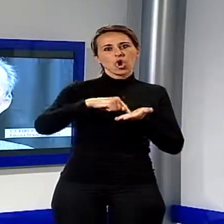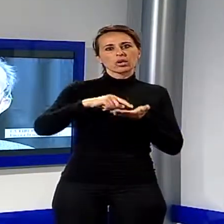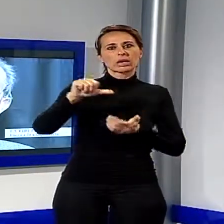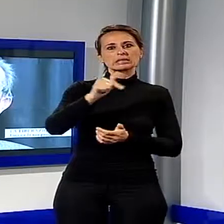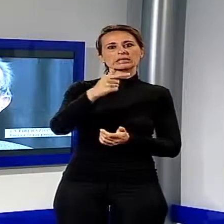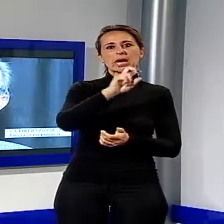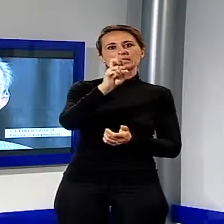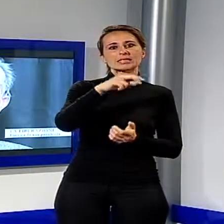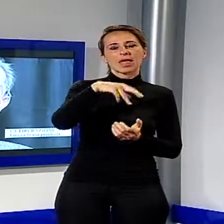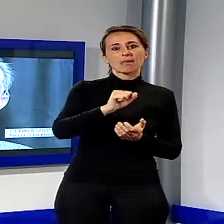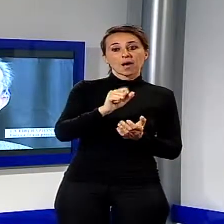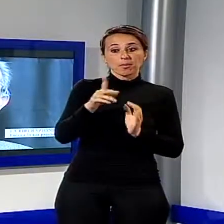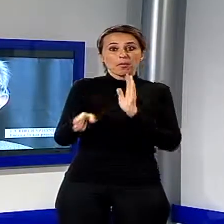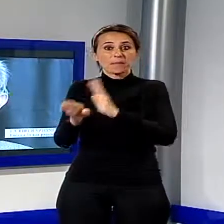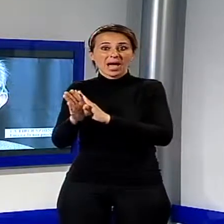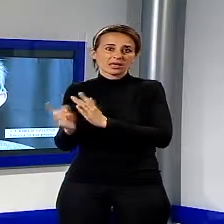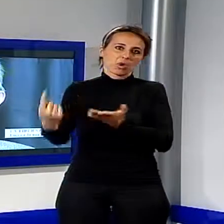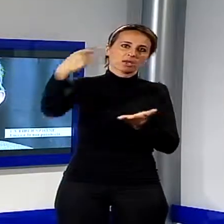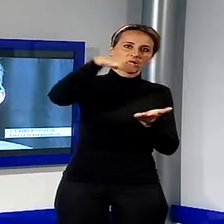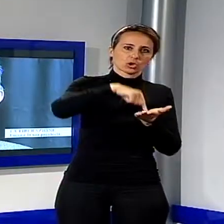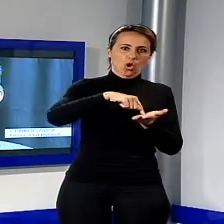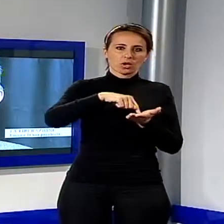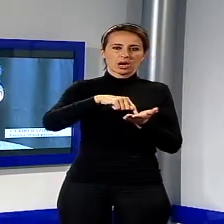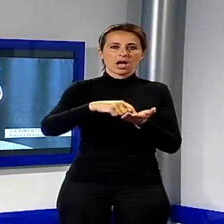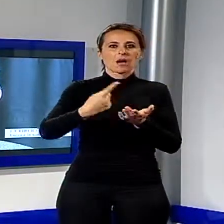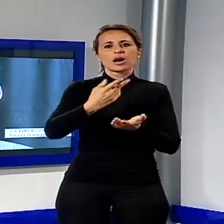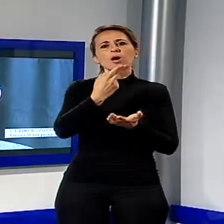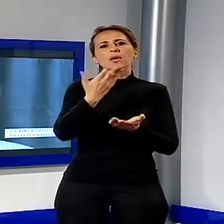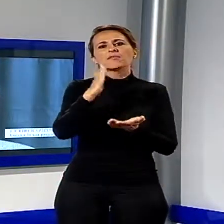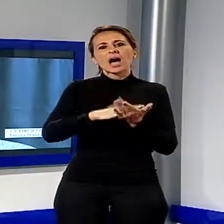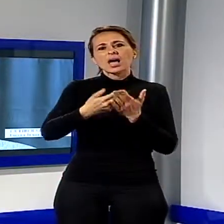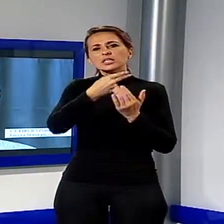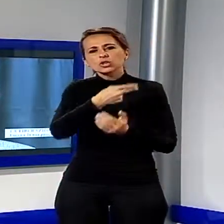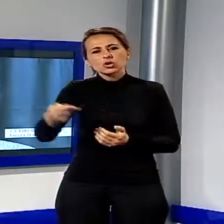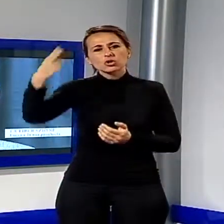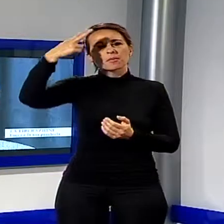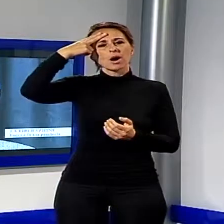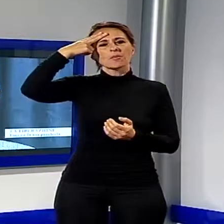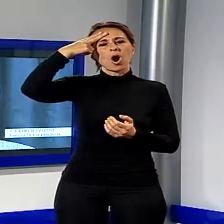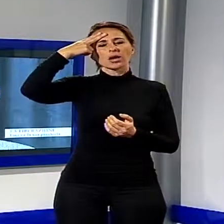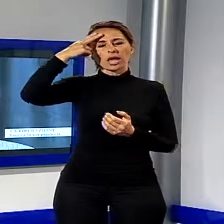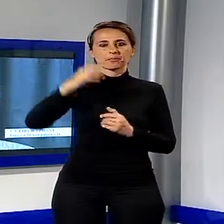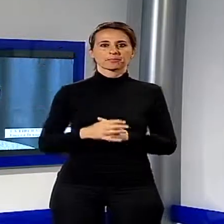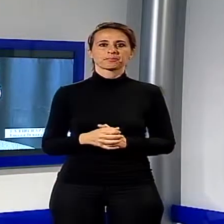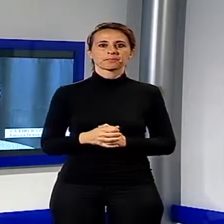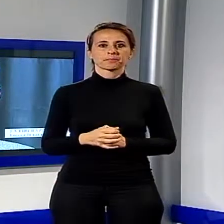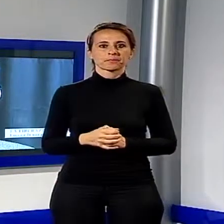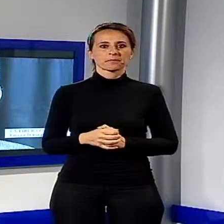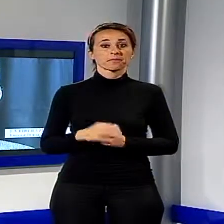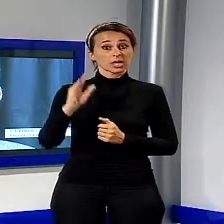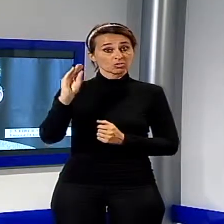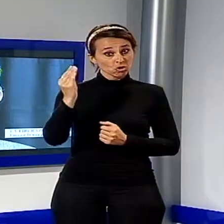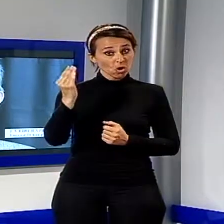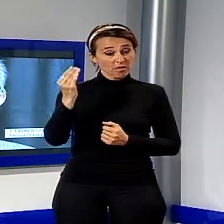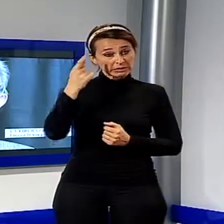sottolineare l'importanza della memoria. Specialmente per i giovani che viene, come sapete, tanti